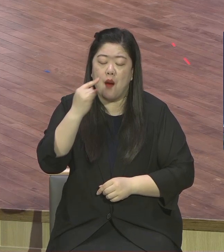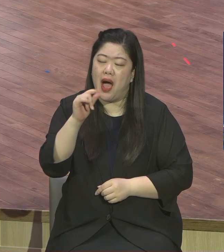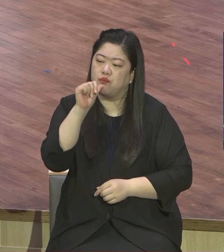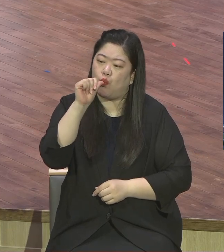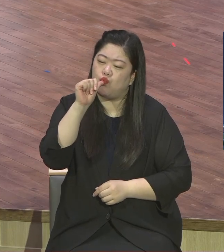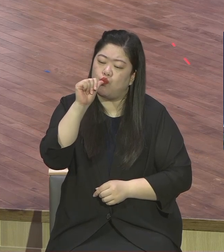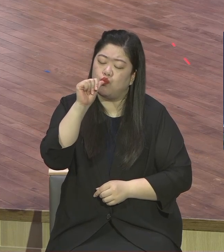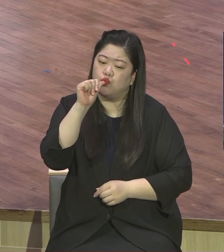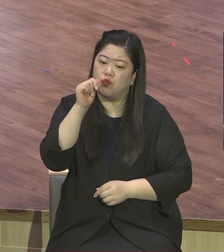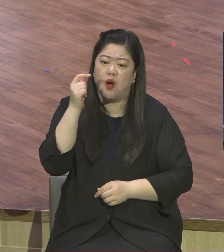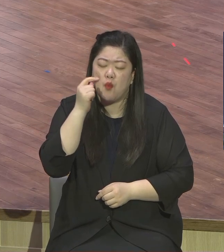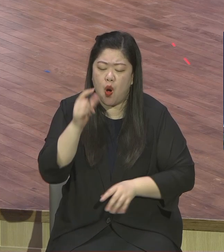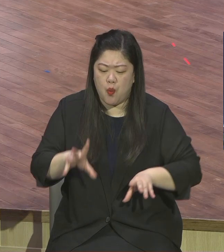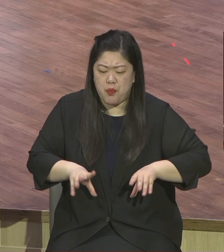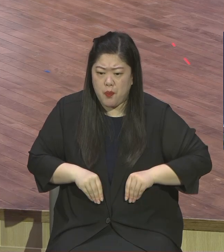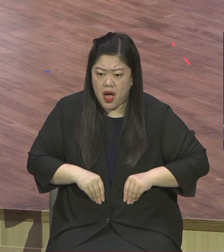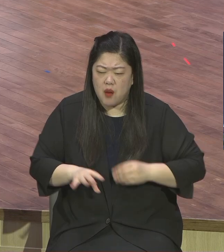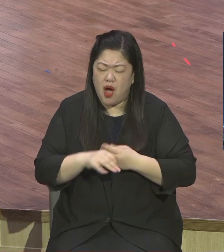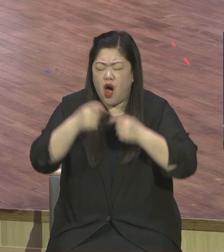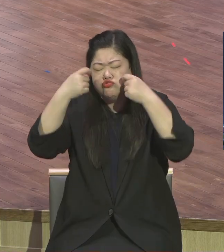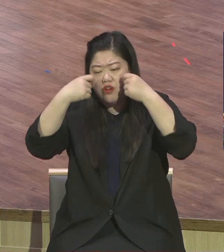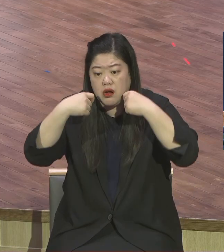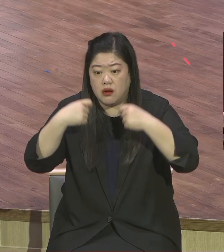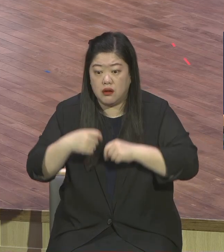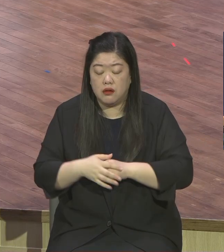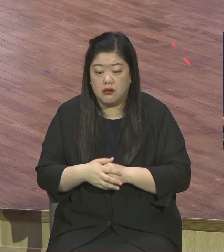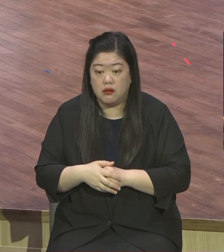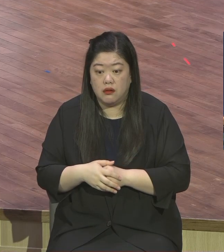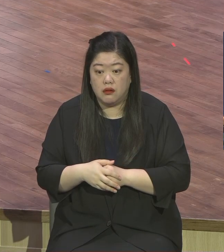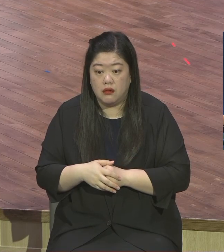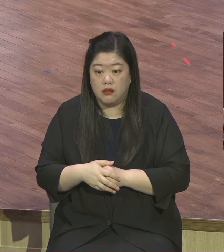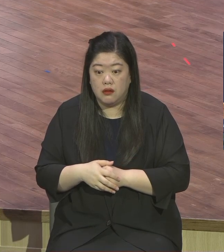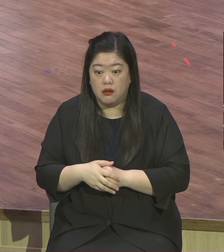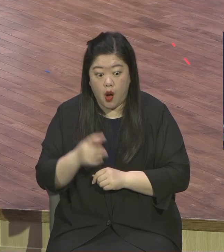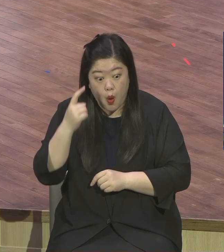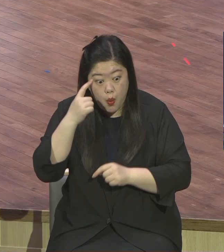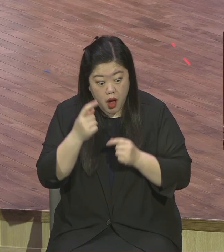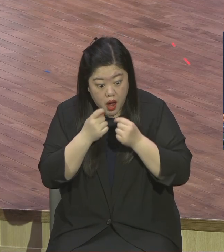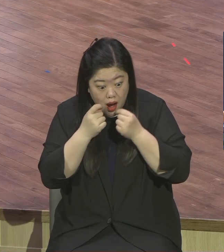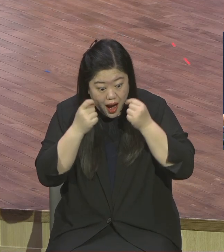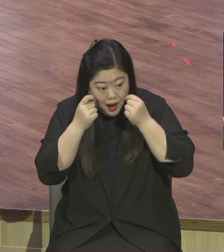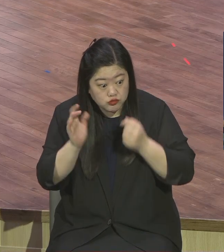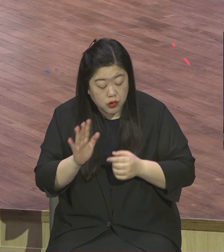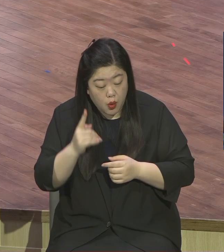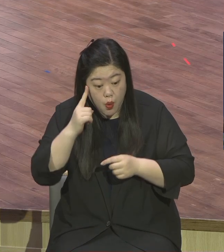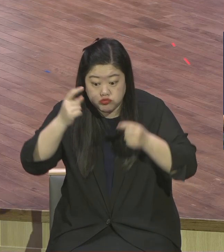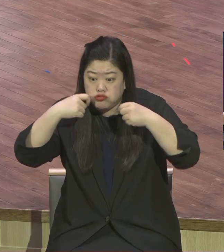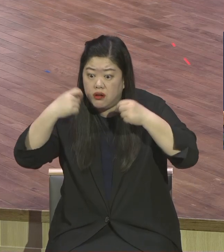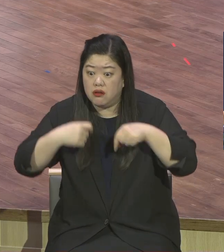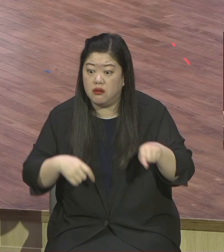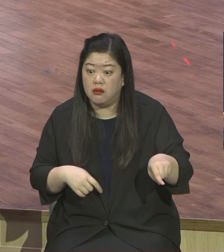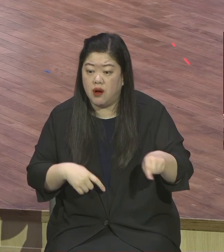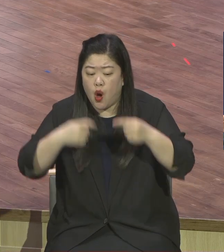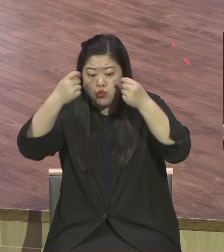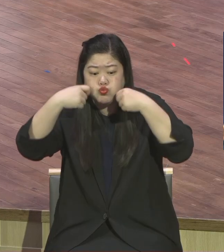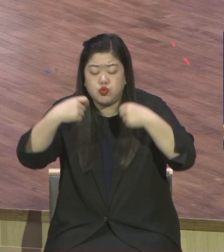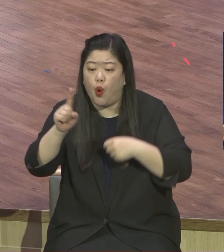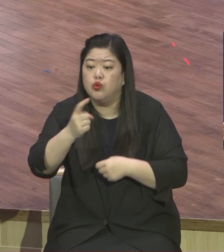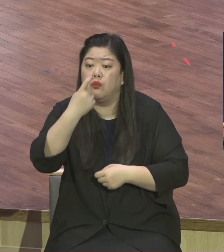그렇게 태어나서 처참하게 그렇게 살게 될 거예요 마귀 시기는 들 하는 겁니다 마귀가 원하는 게 뭐예요